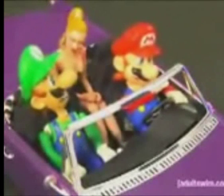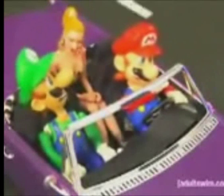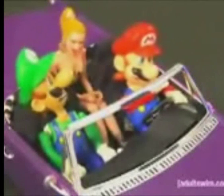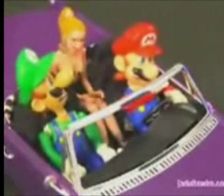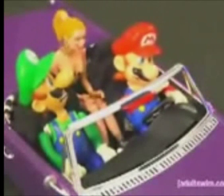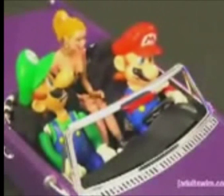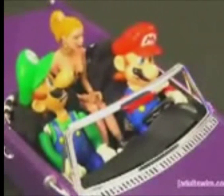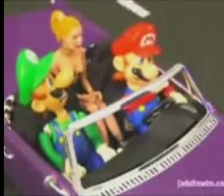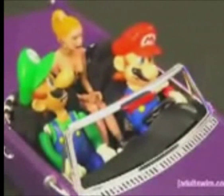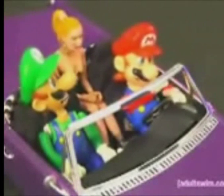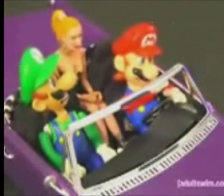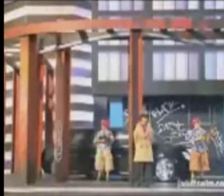heal i know just the guy